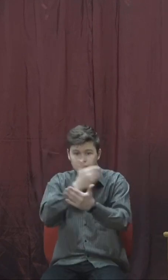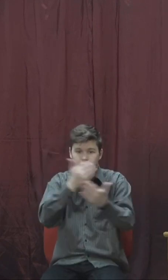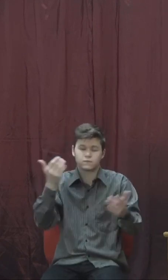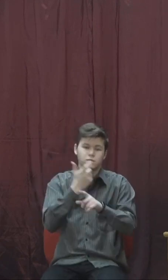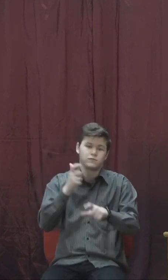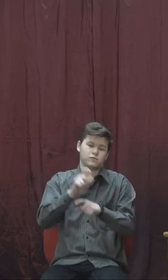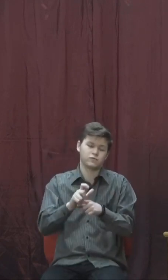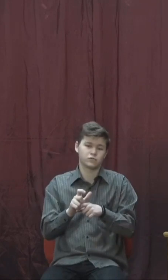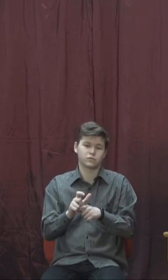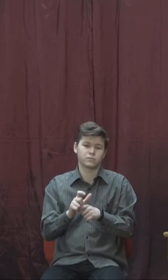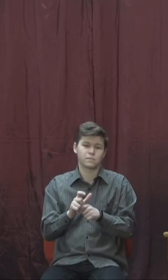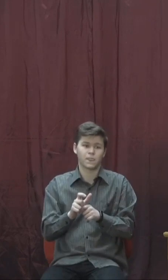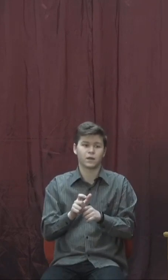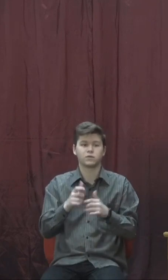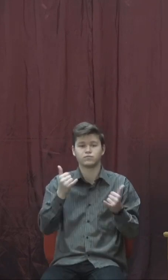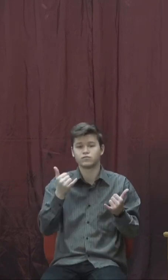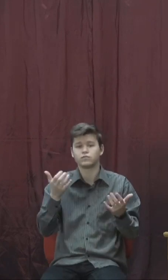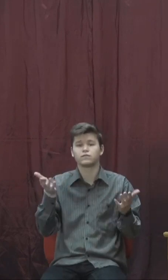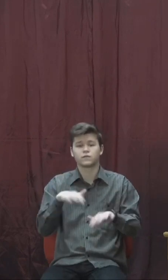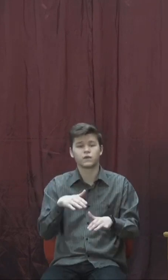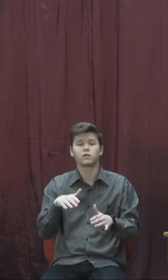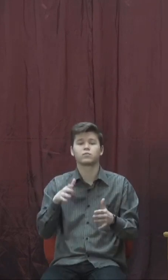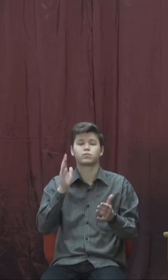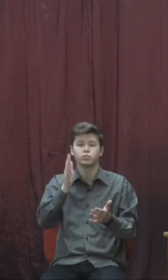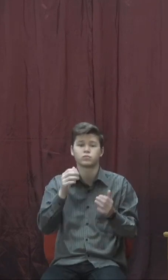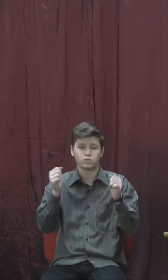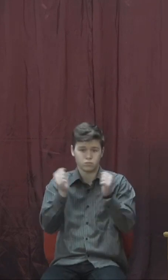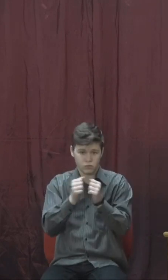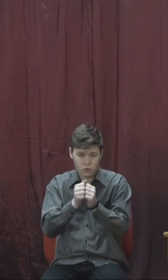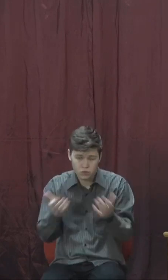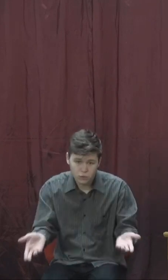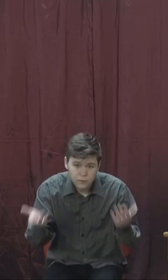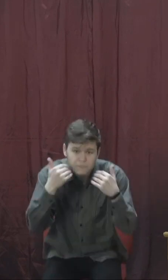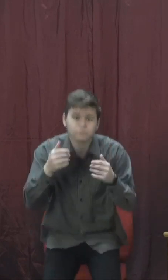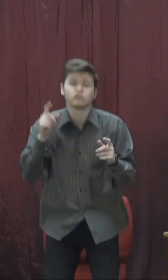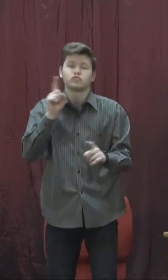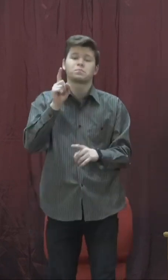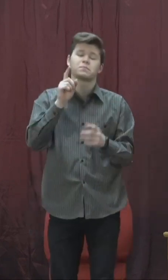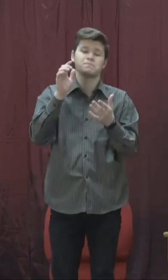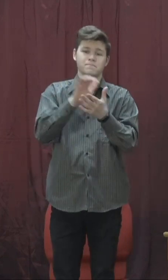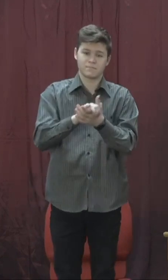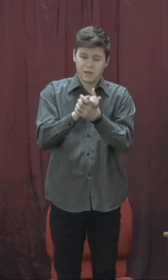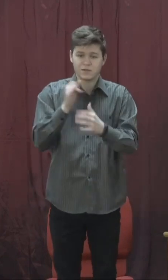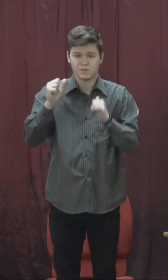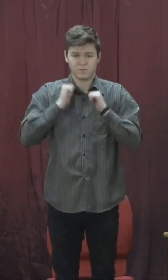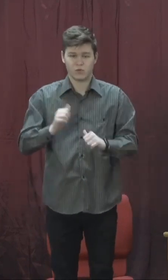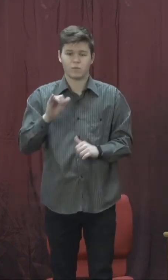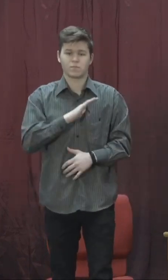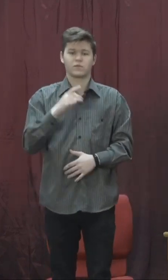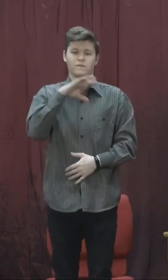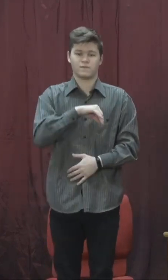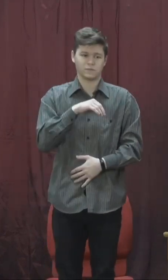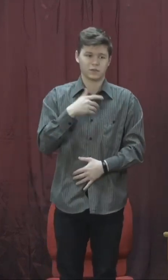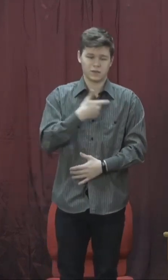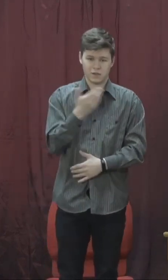всіх благословить. А далі, а зараз давайте ми помолимось за те, щоб мир та спокій був у наших